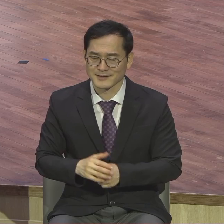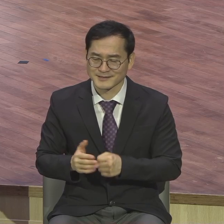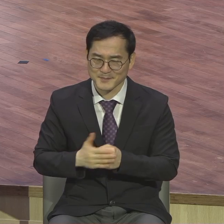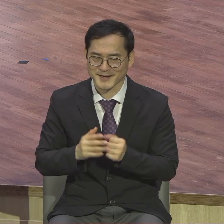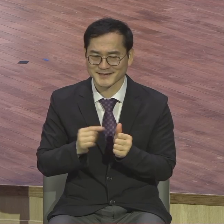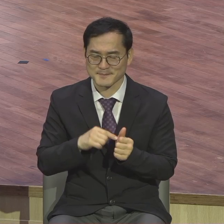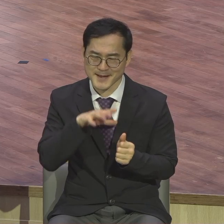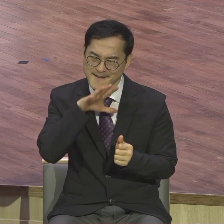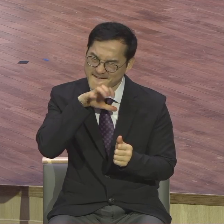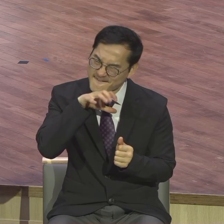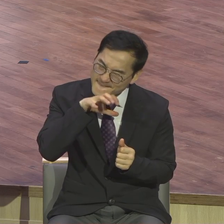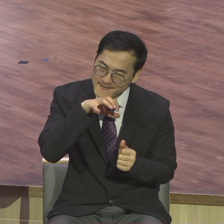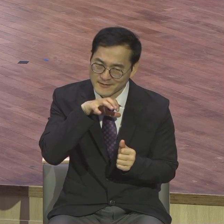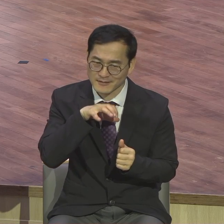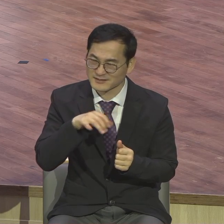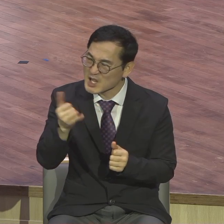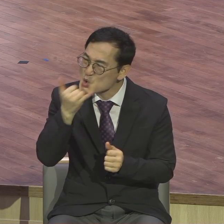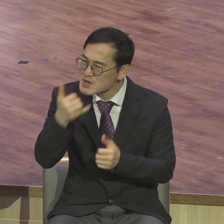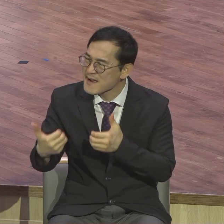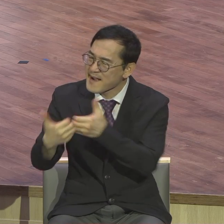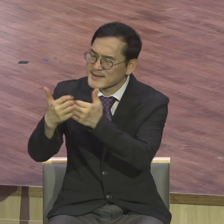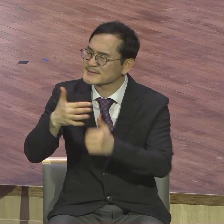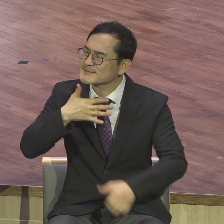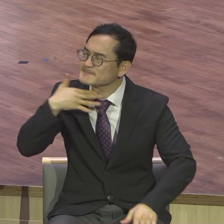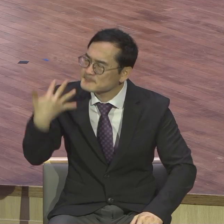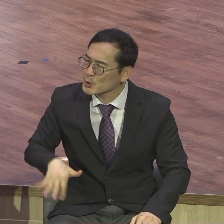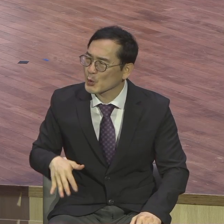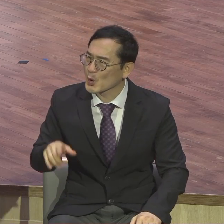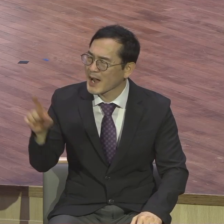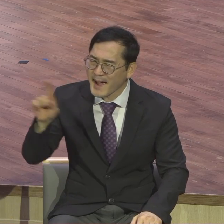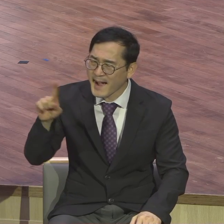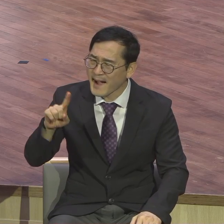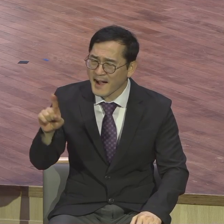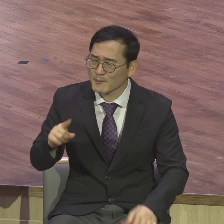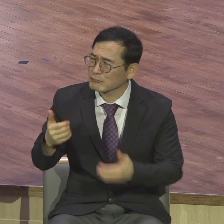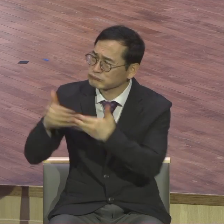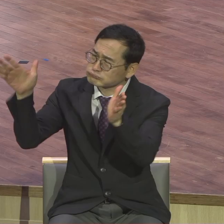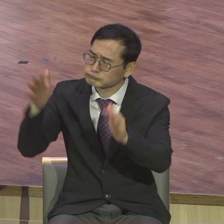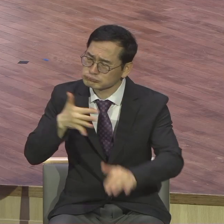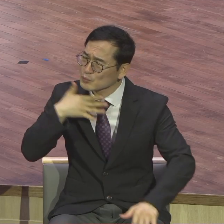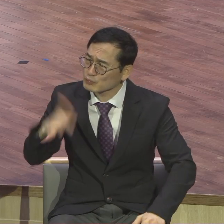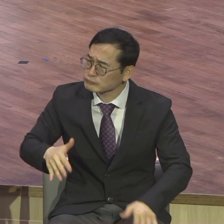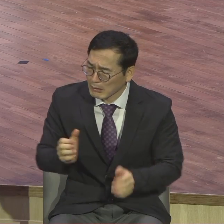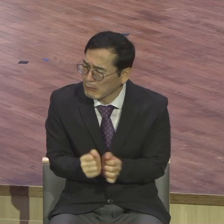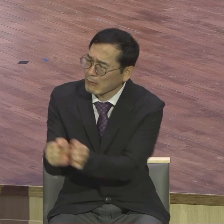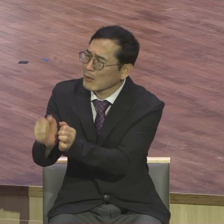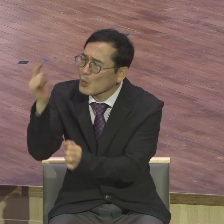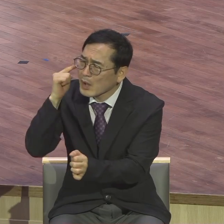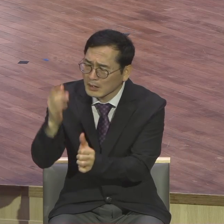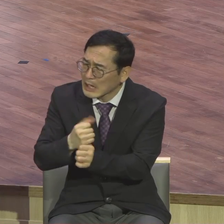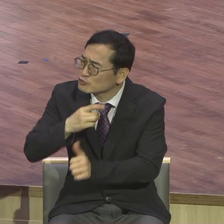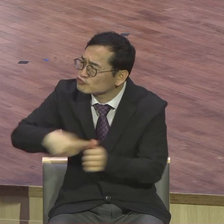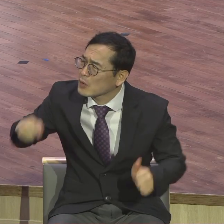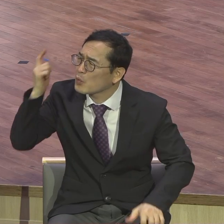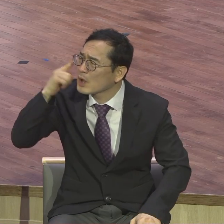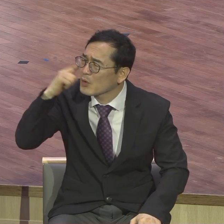나는 독일에 대항한 적도 없고 아무것도 한 것도 없는데 왜 나를 죽이려고 끌고 가냐